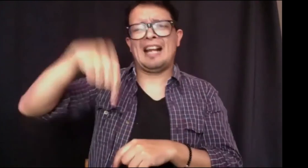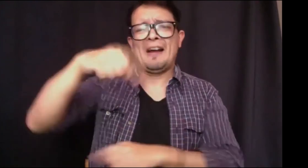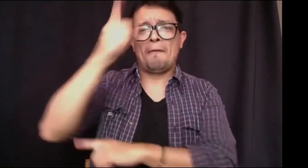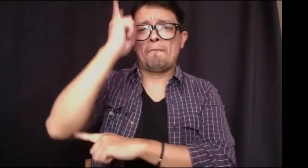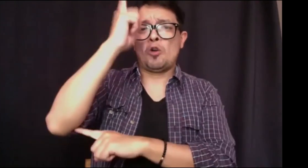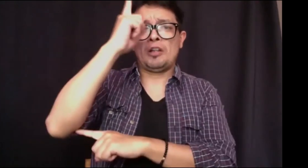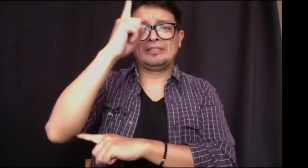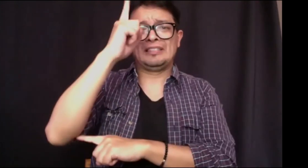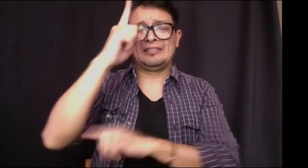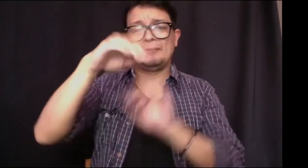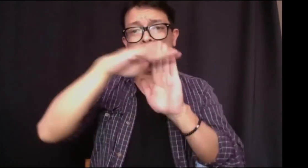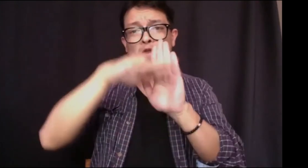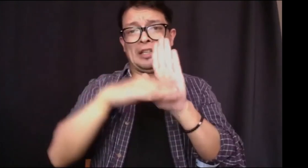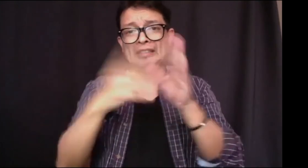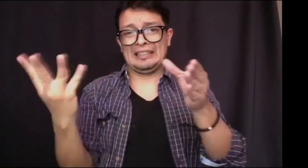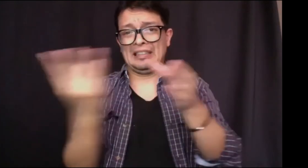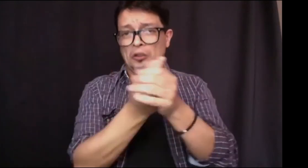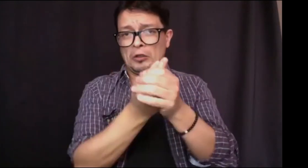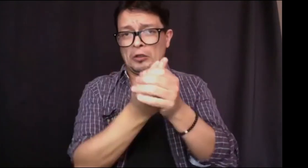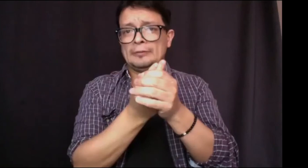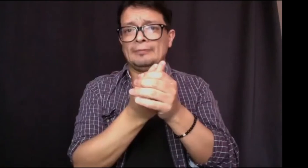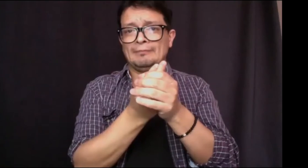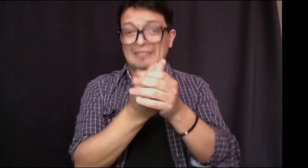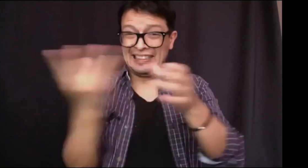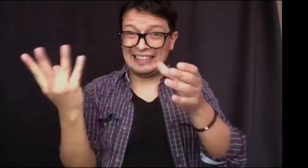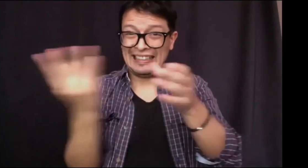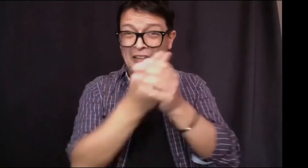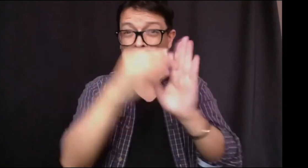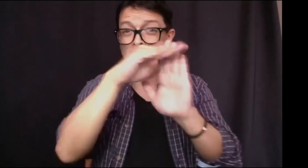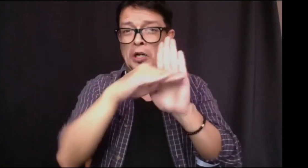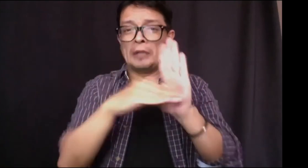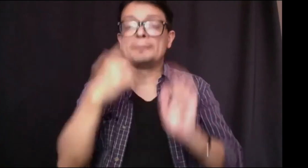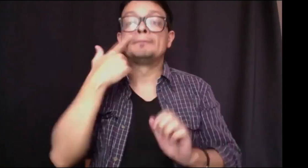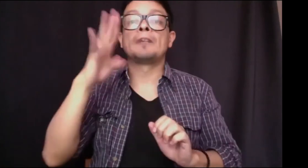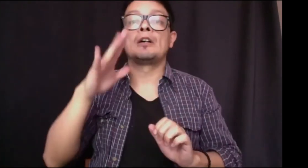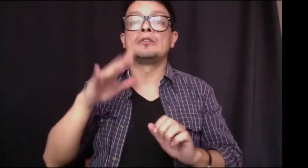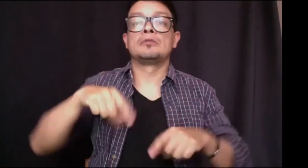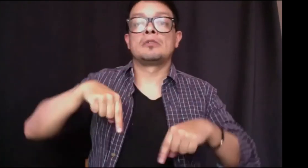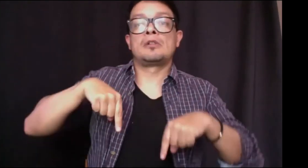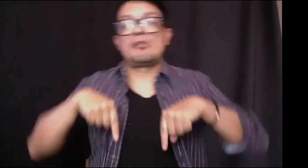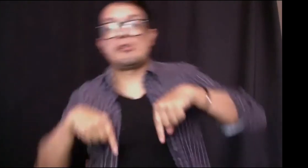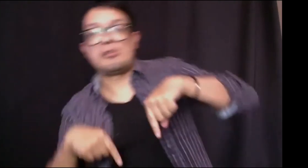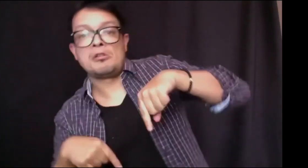sí puedo ver que a nivel político se han decretado cosas importantes con respecto a la inclusión